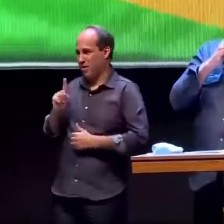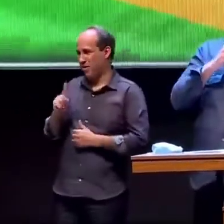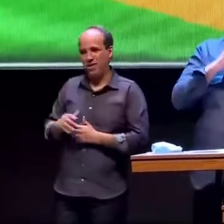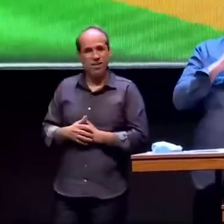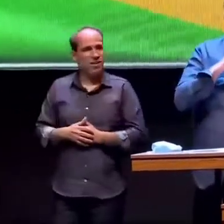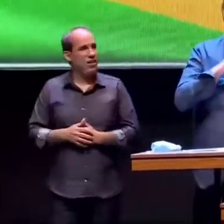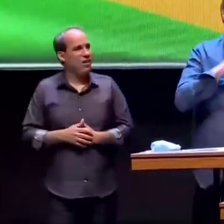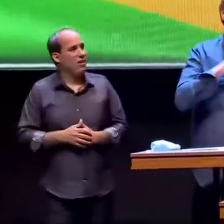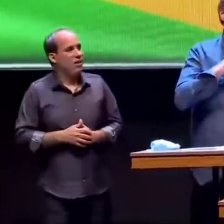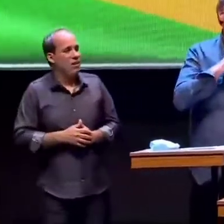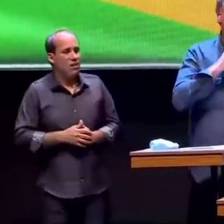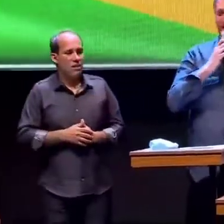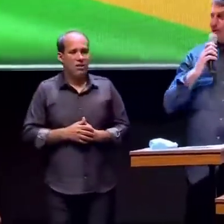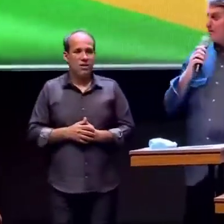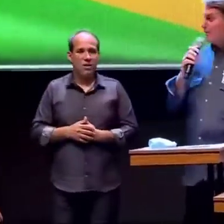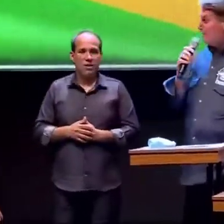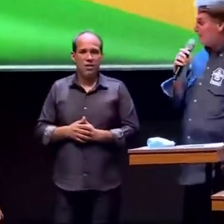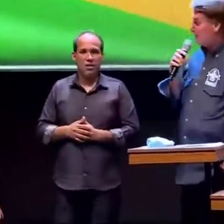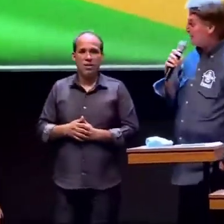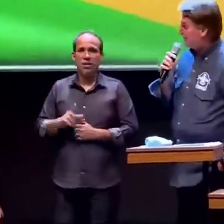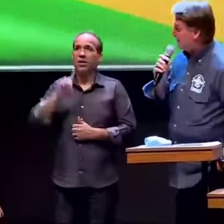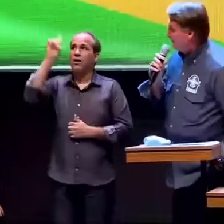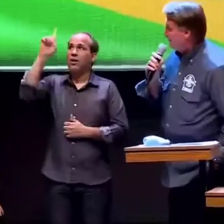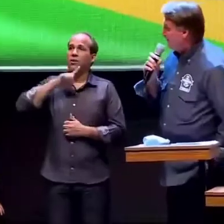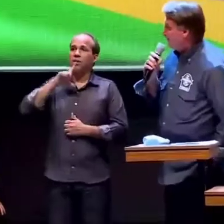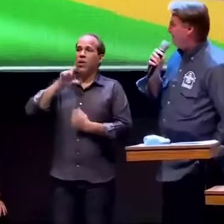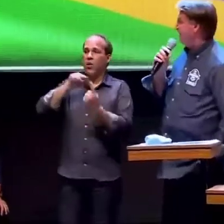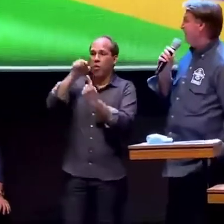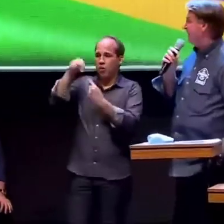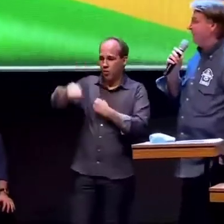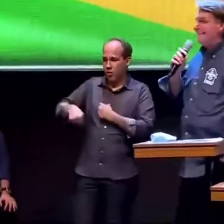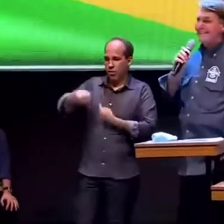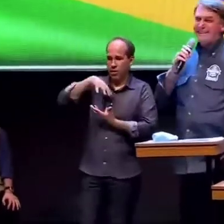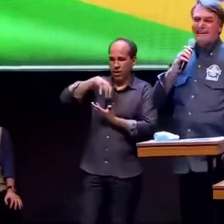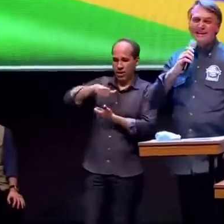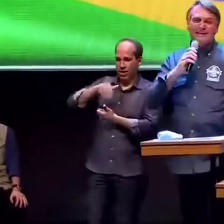mas cada um tem o seu propósito aqui na terra